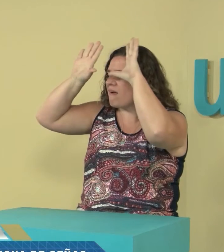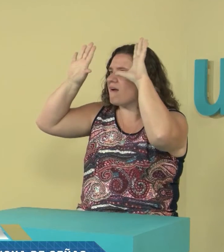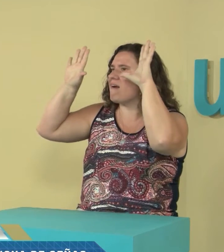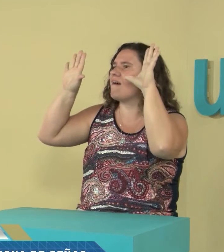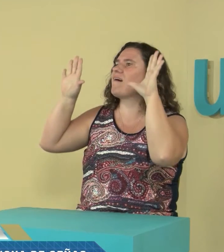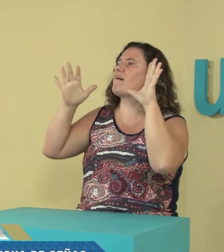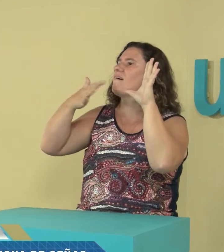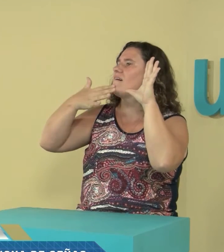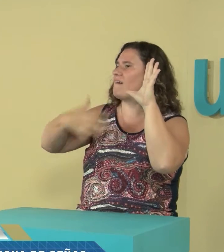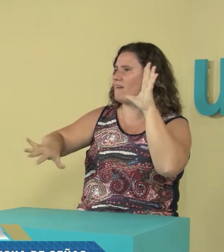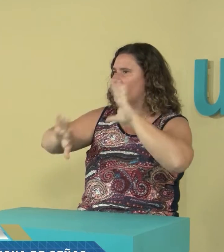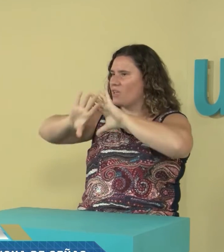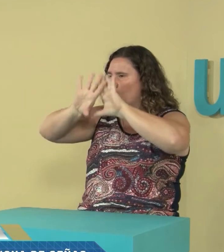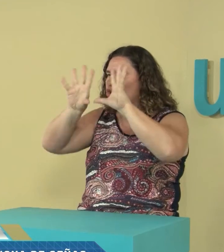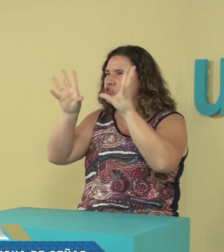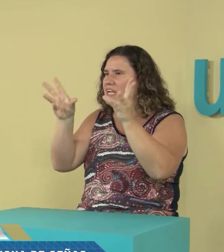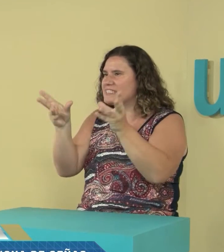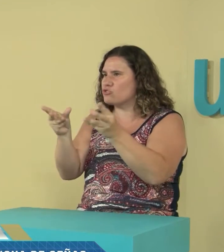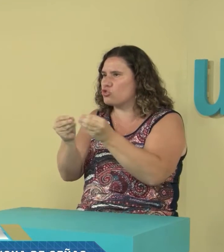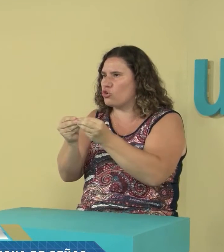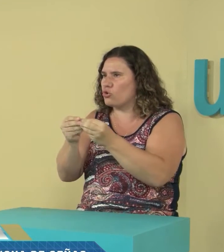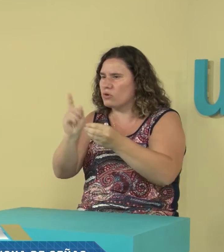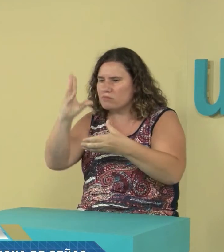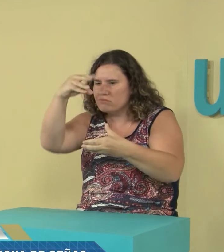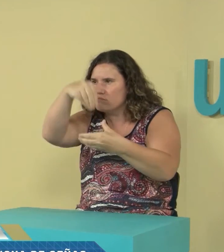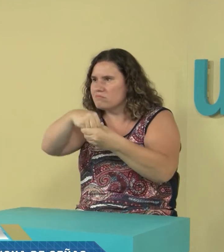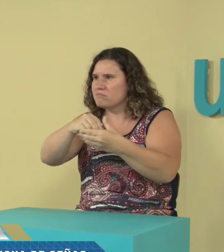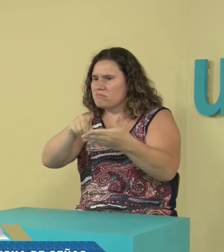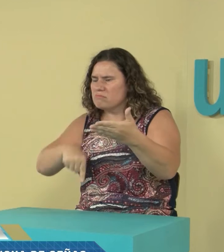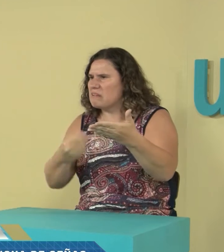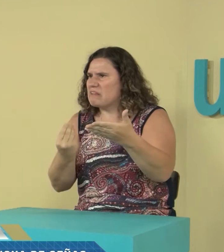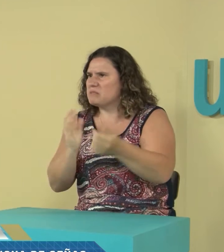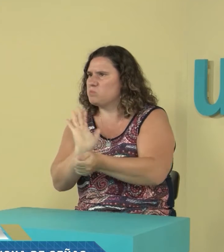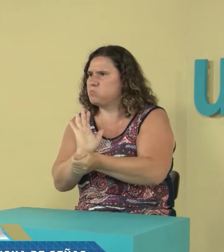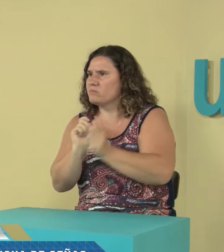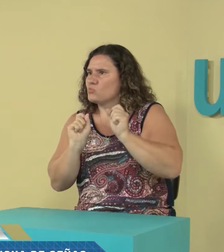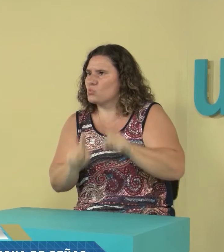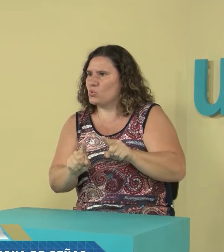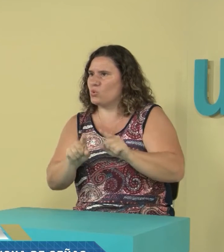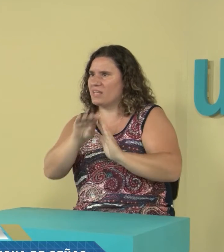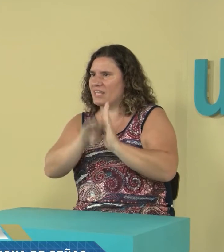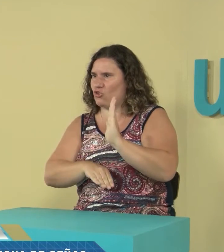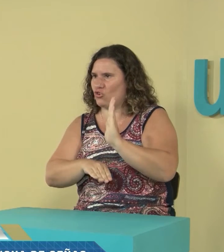metáfora para nosotros entenderlas bien, para que se entienda el contexto de esa metáfora y poder llegar a la profundidad del sentido.